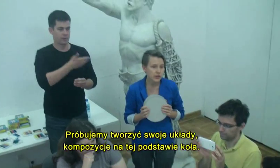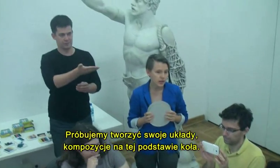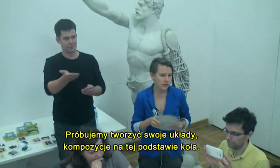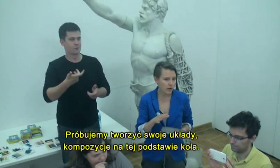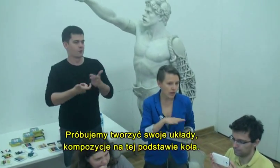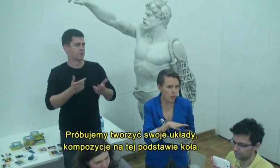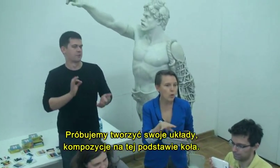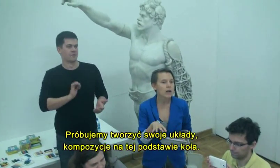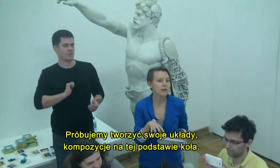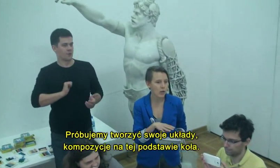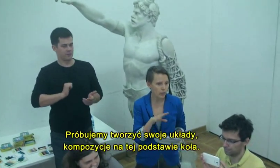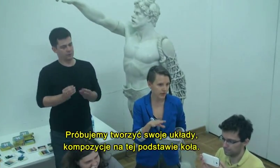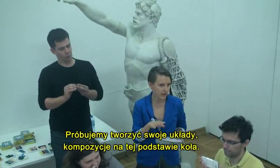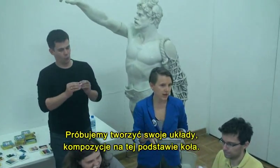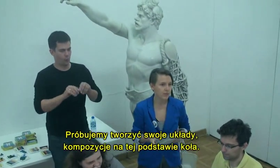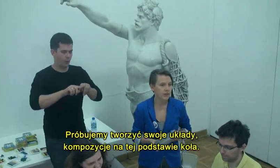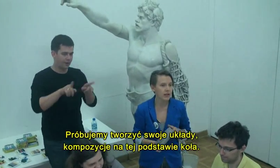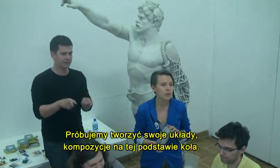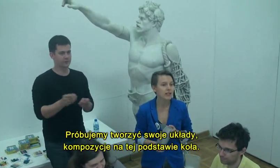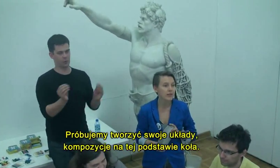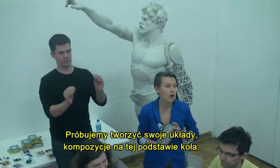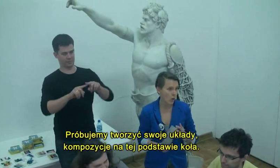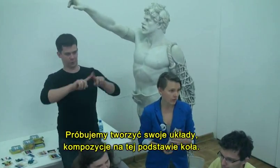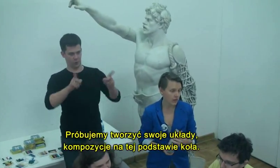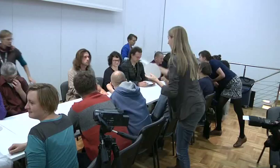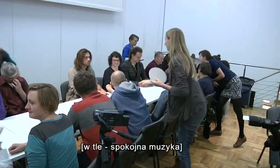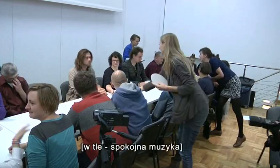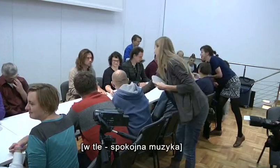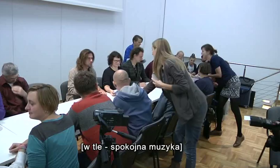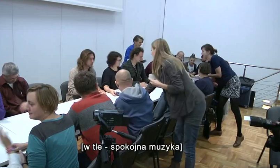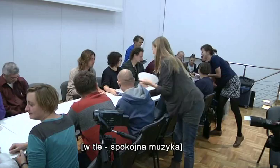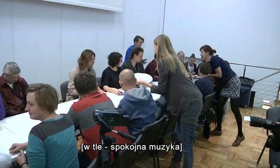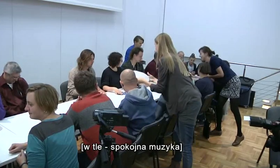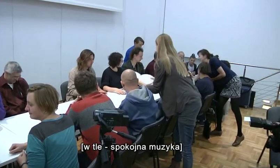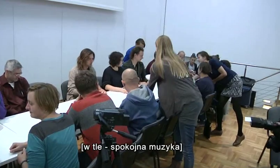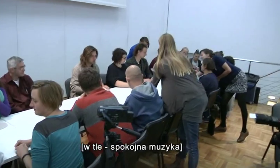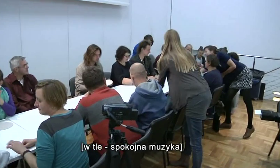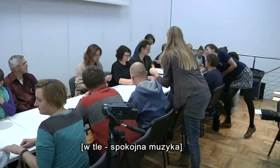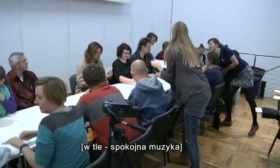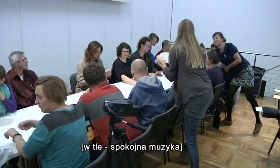tworzyć jakieś swoje układy, kompozycje na tej podstawie koła. i kopiować,